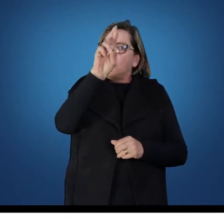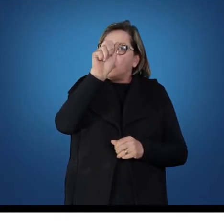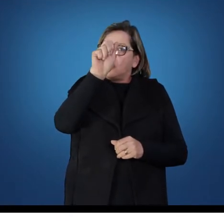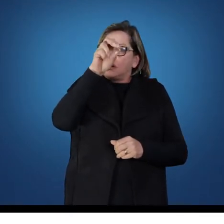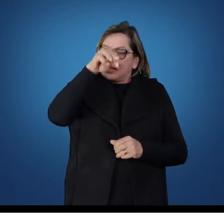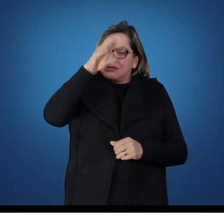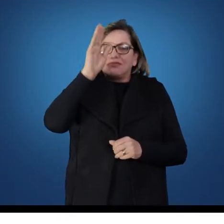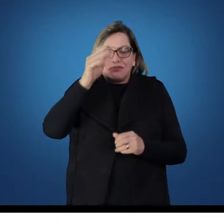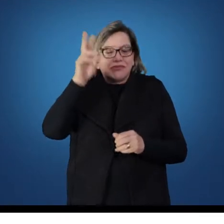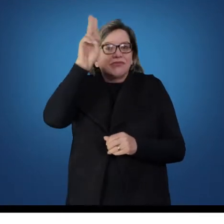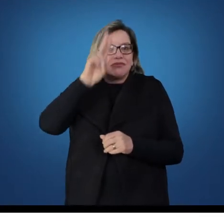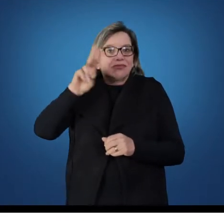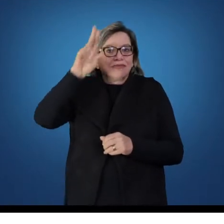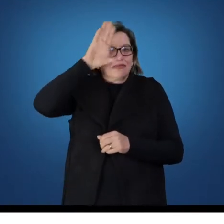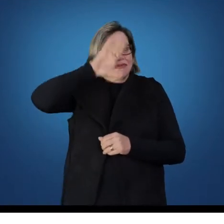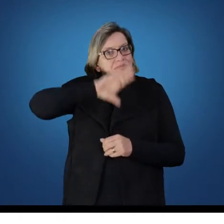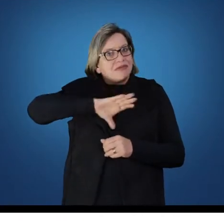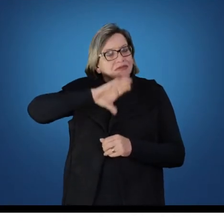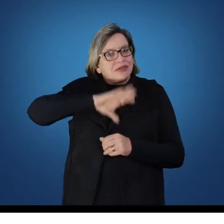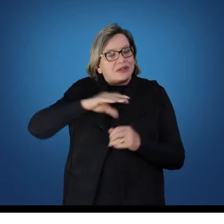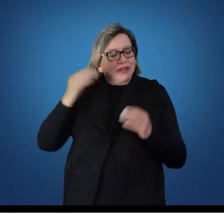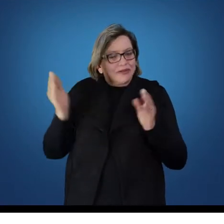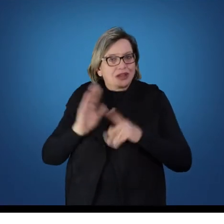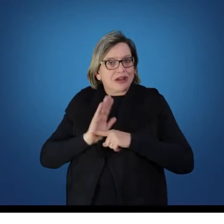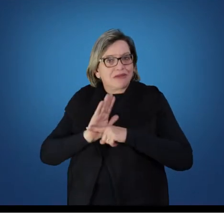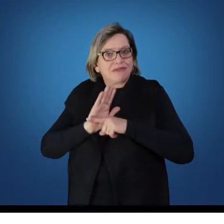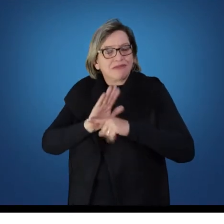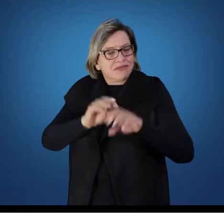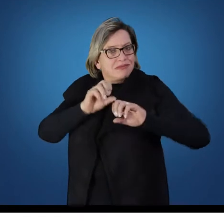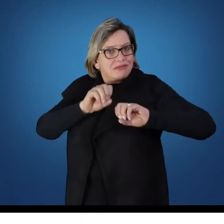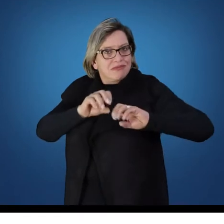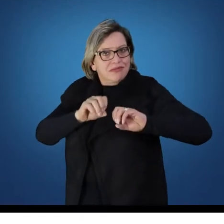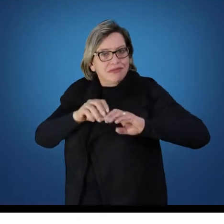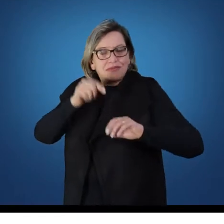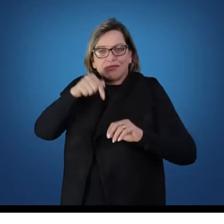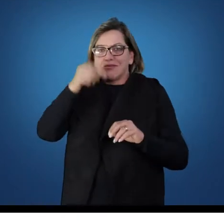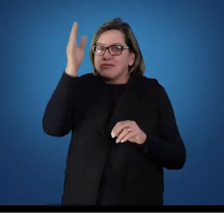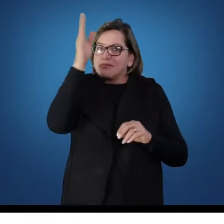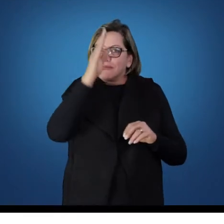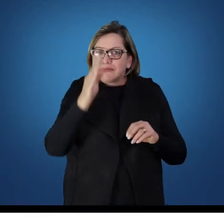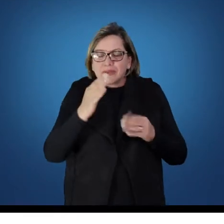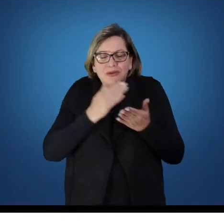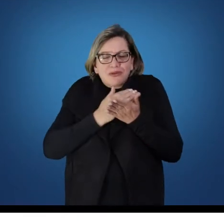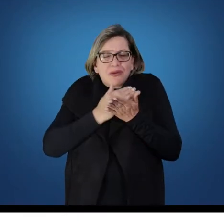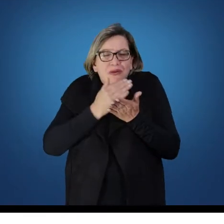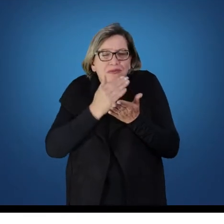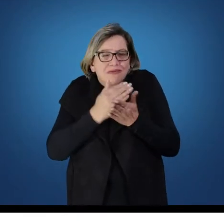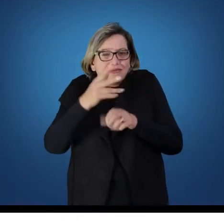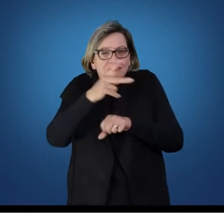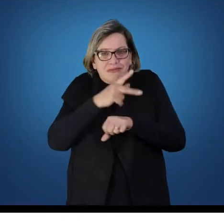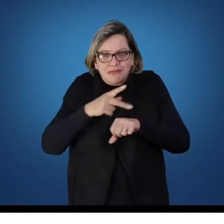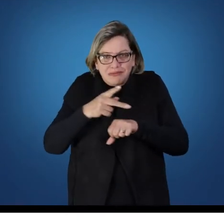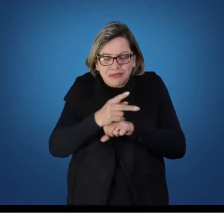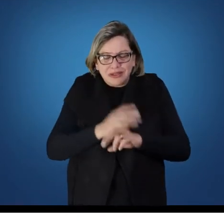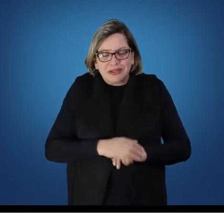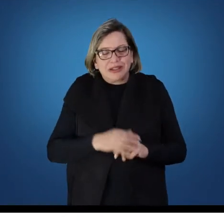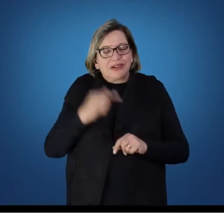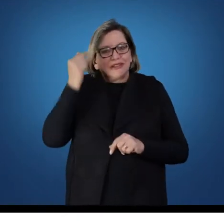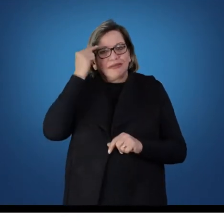educação brasileira nos primórdios do Brasil Colônia. Nós pensarmos a transformação e a história do